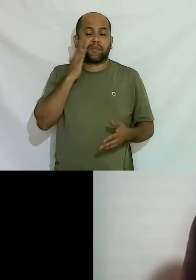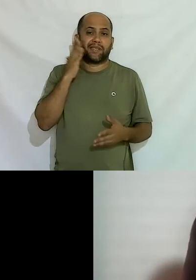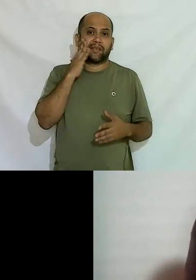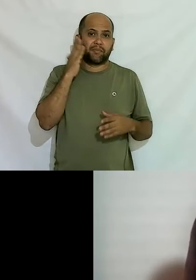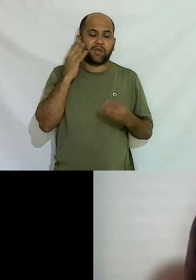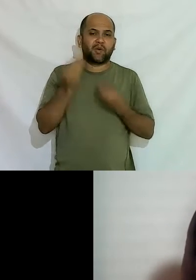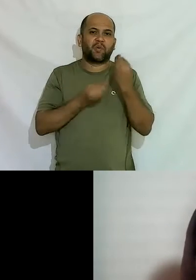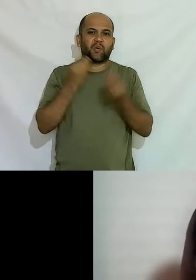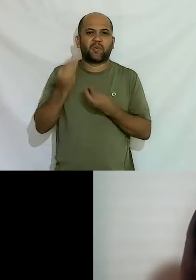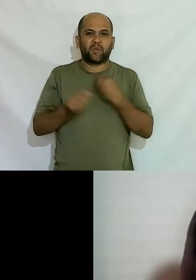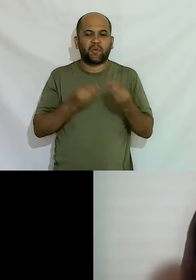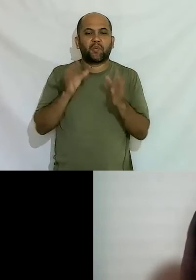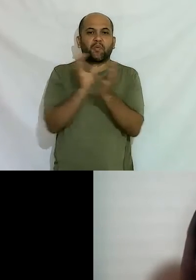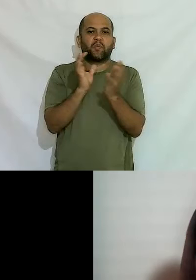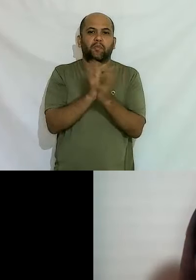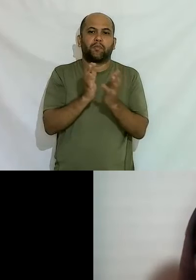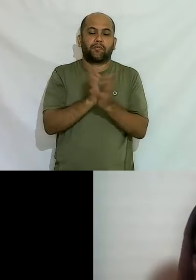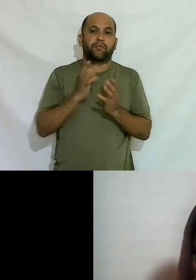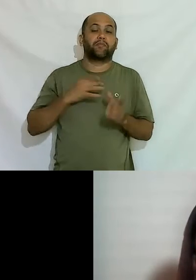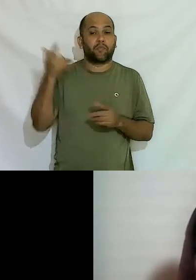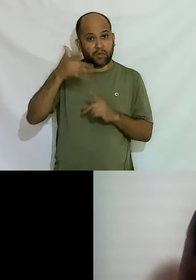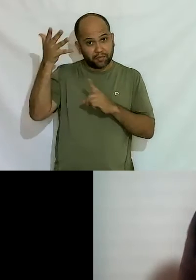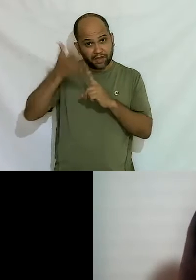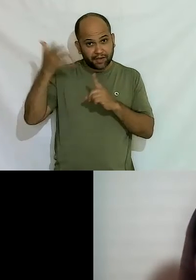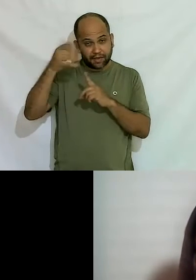aqui nesse mais um evento do mês da carreira